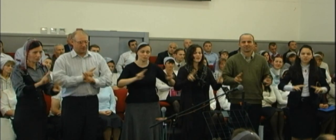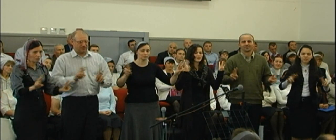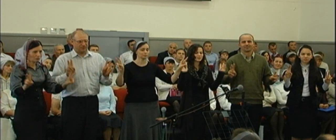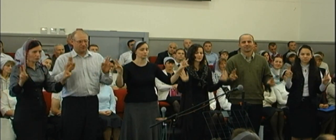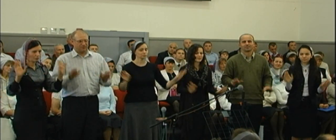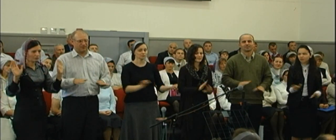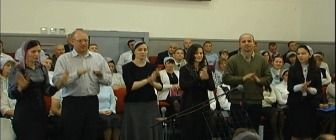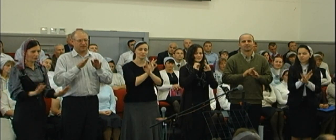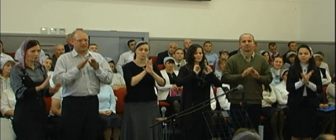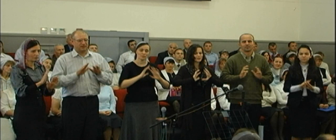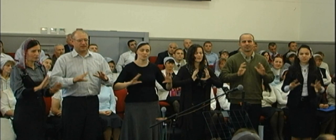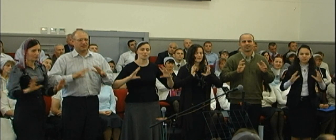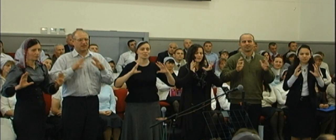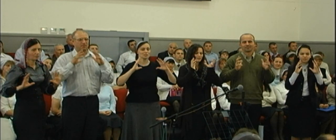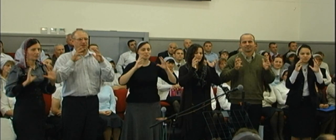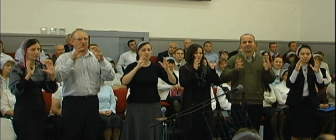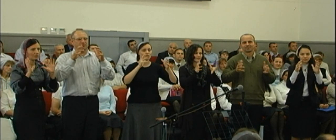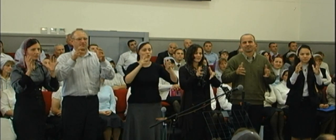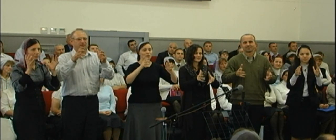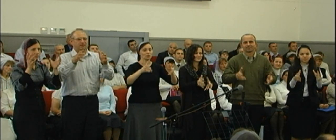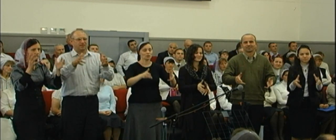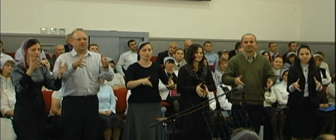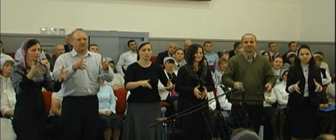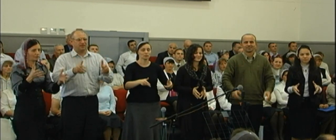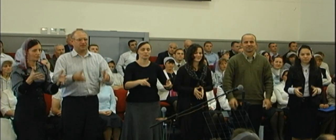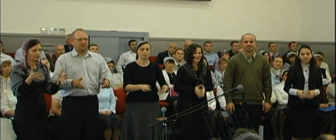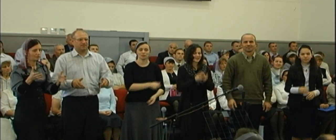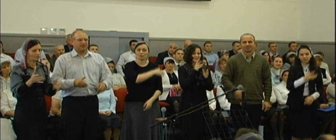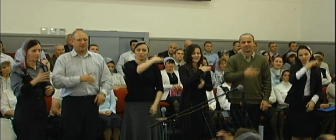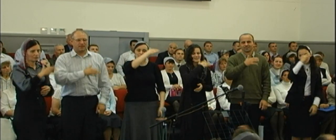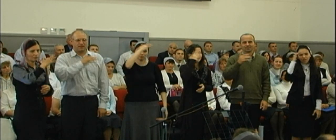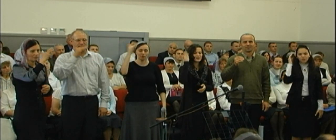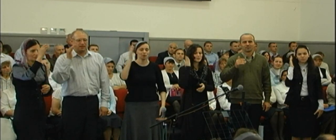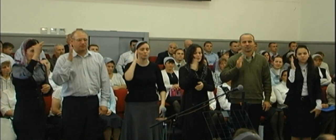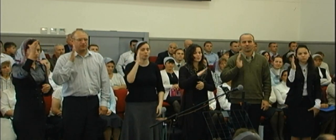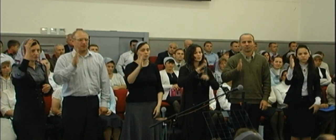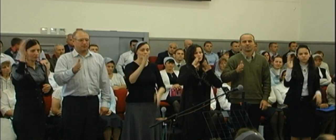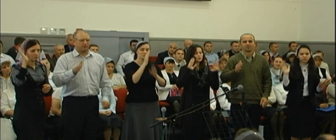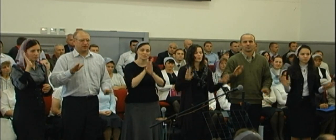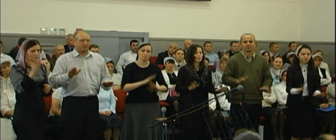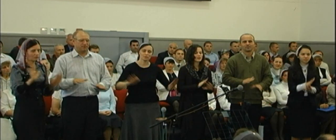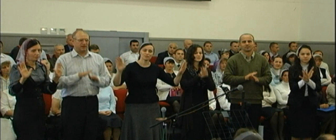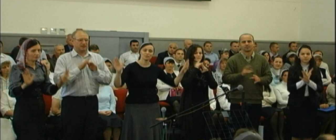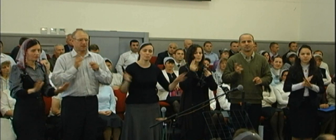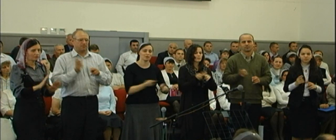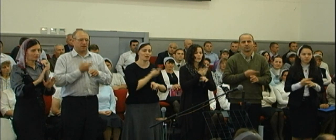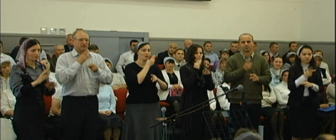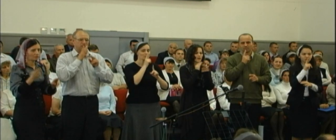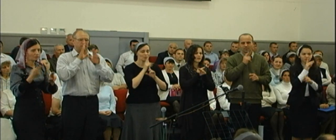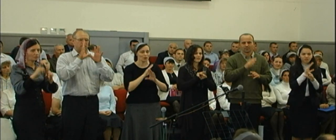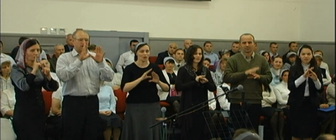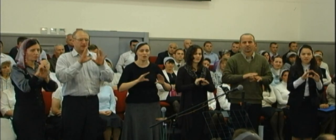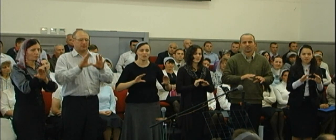умел петь на земле На небе будет петь, не